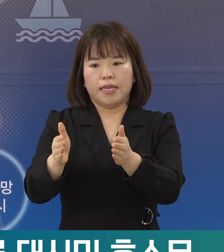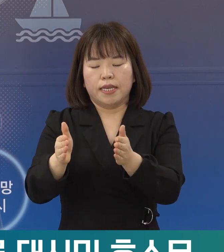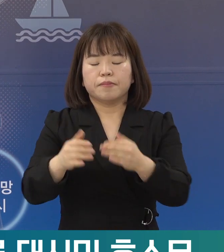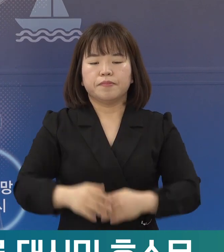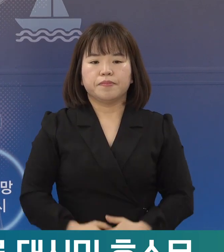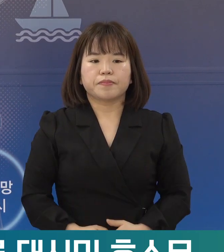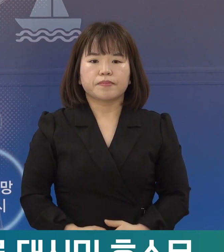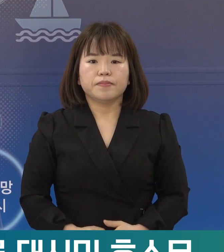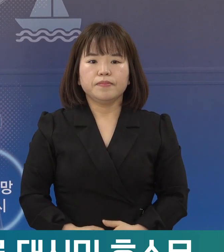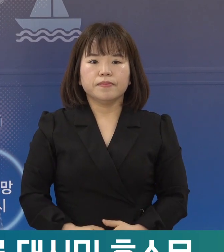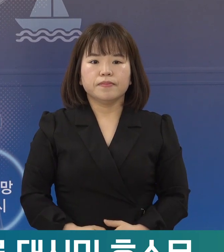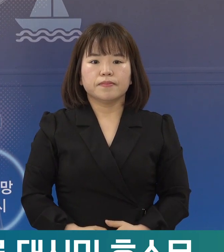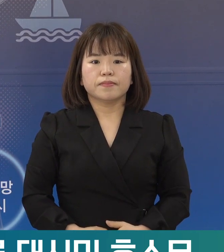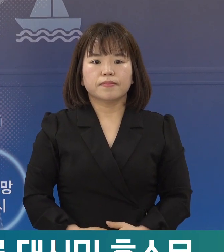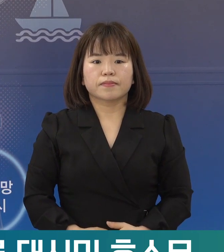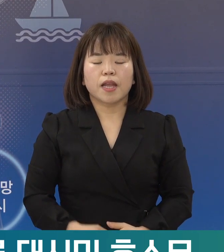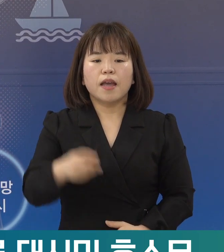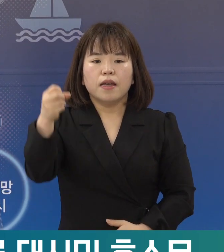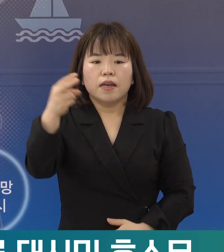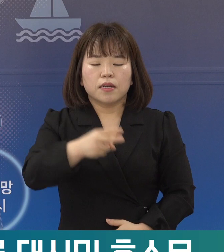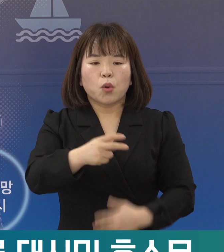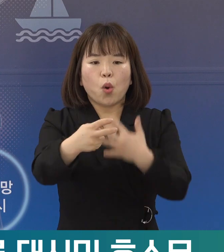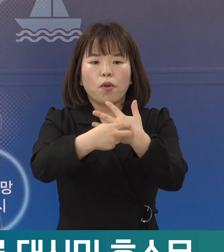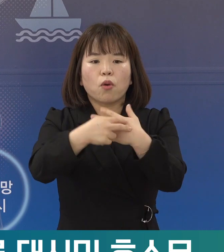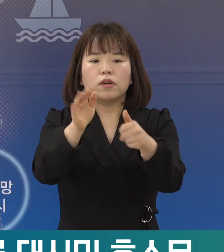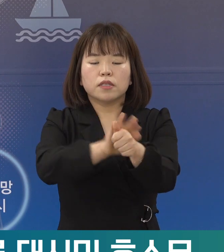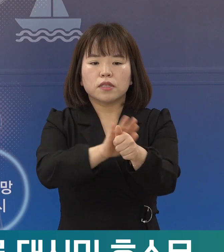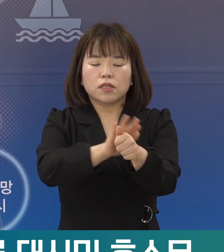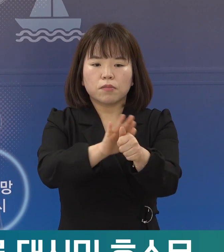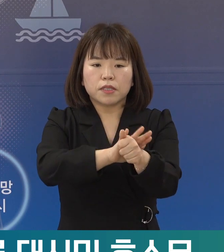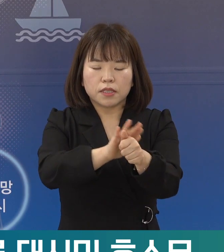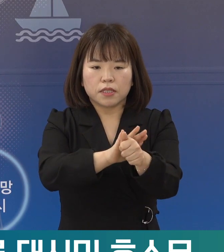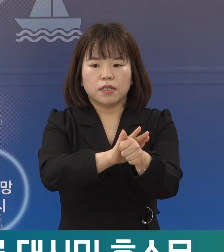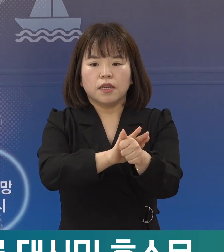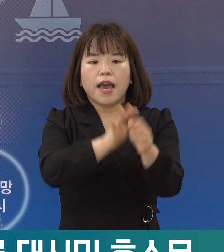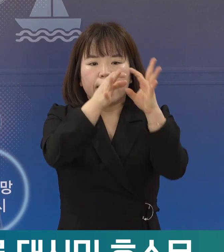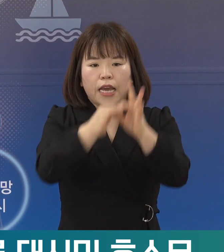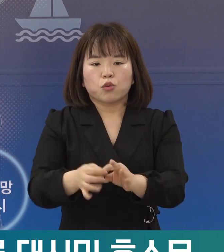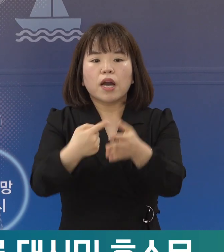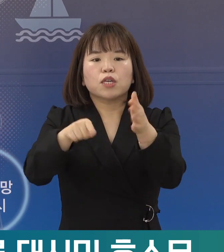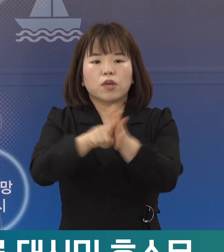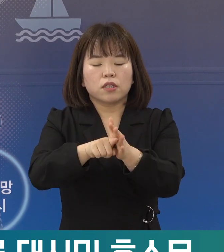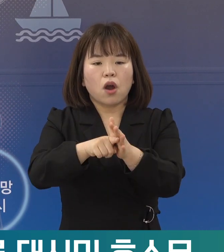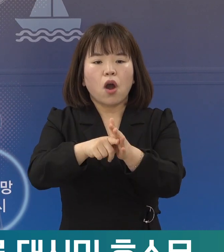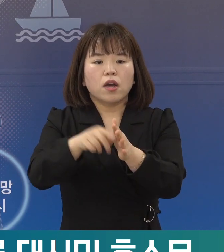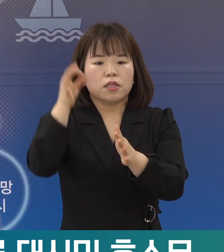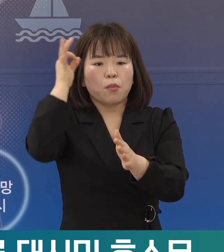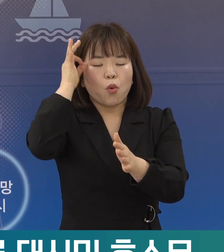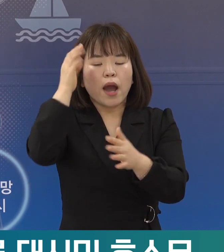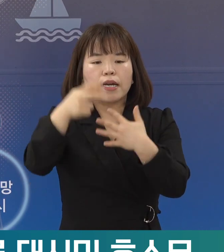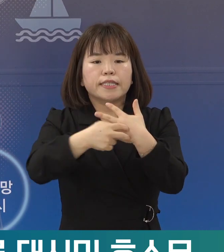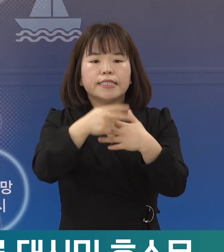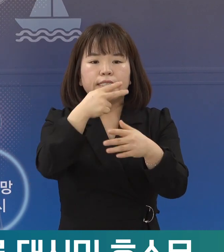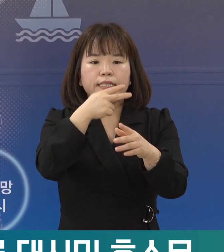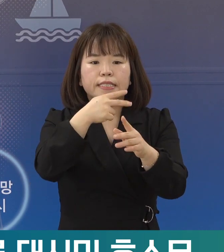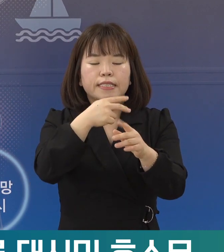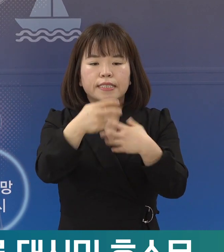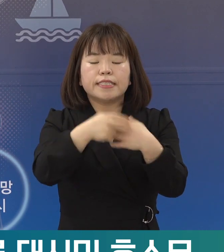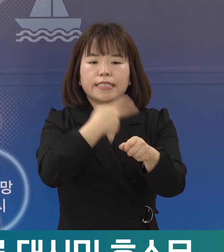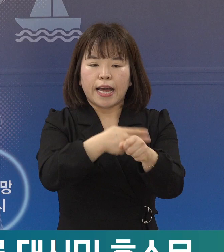마련했습니다. 또한 의료 서비스 공백을 방지하기 위해 포항시 의사회, 약사회,